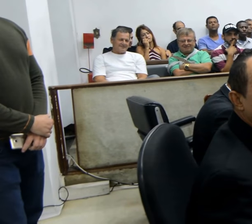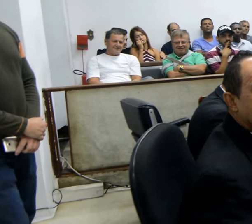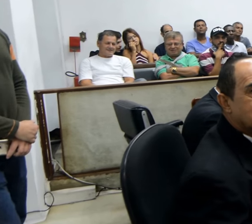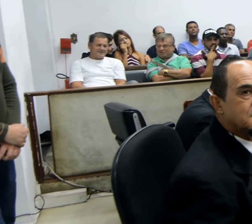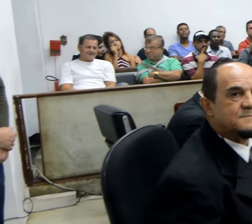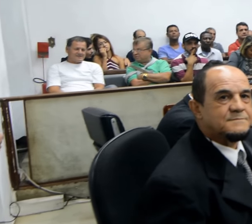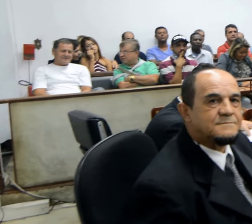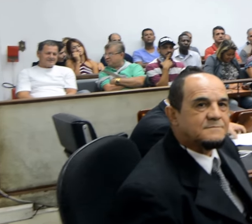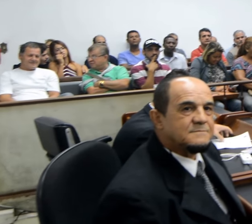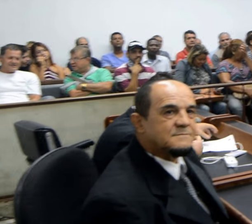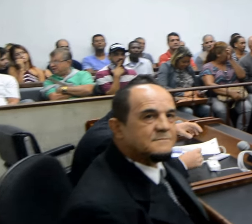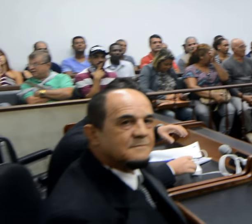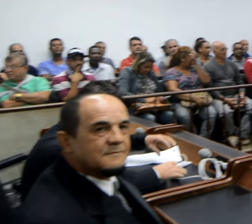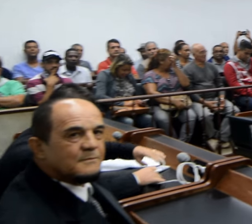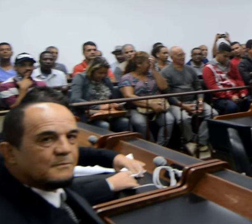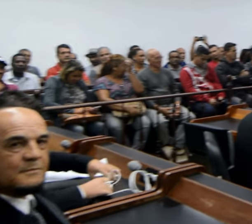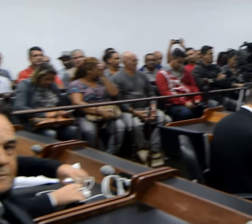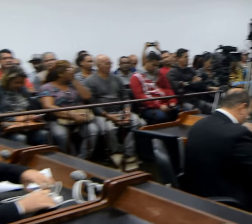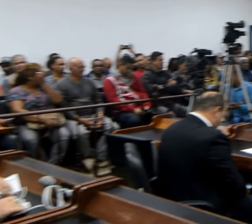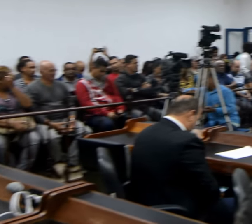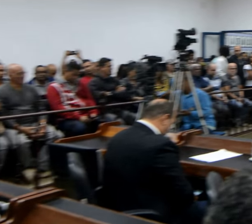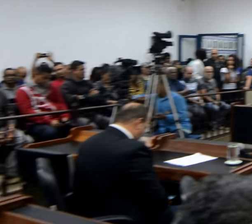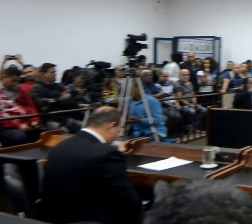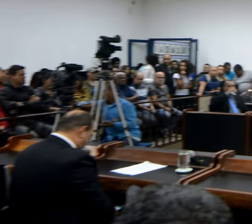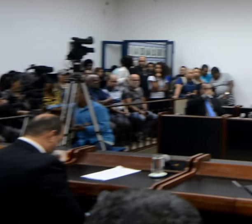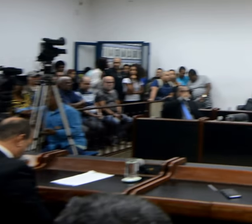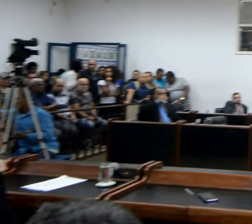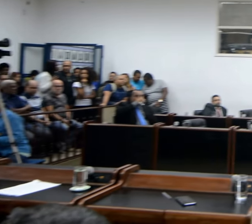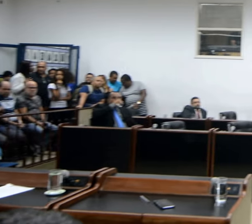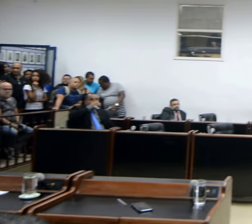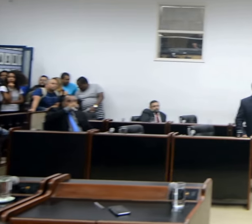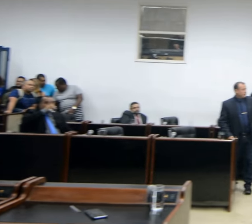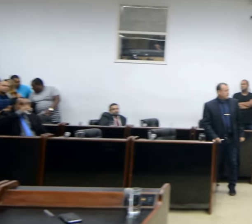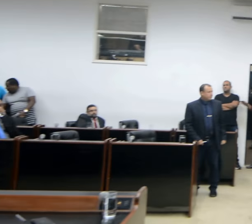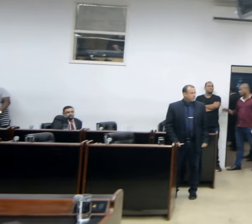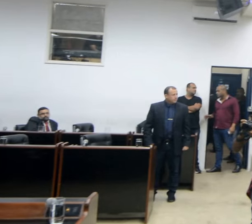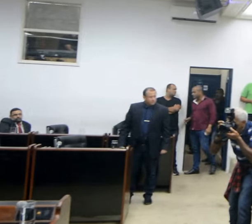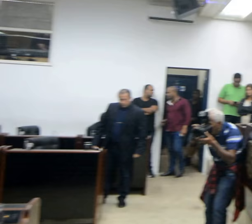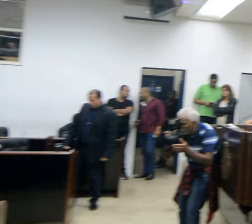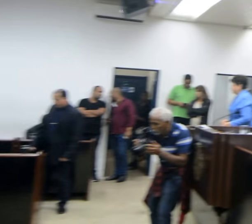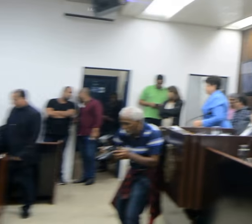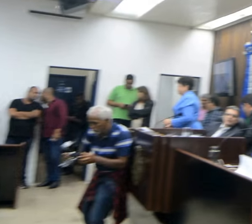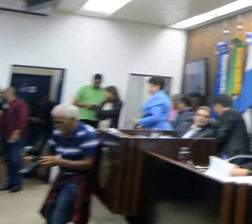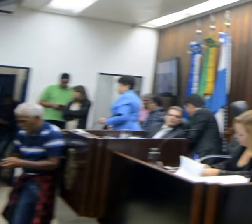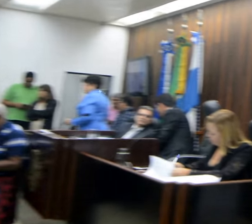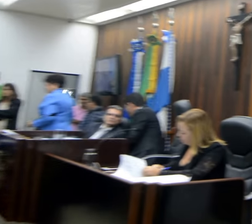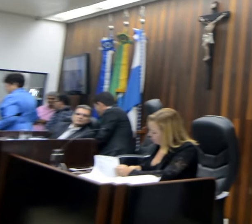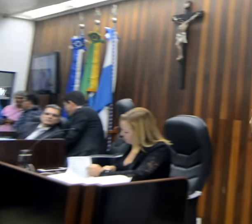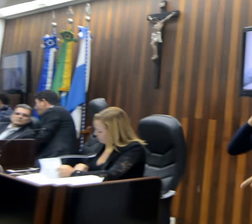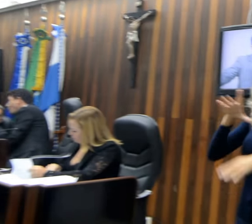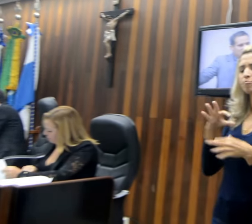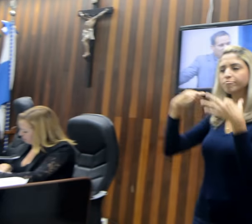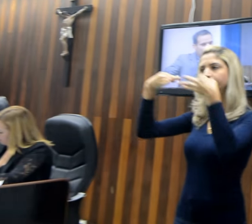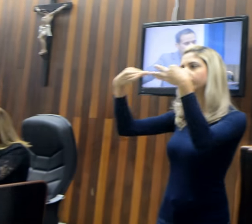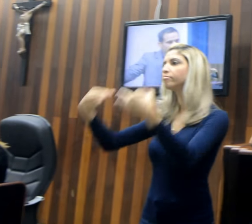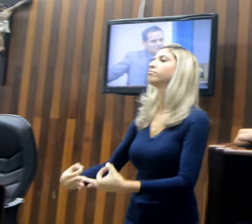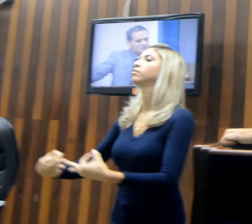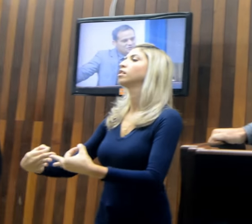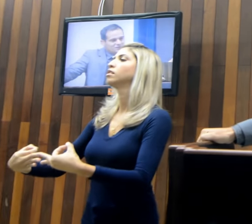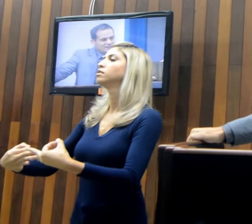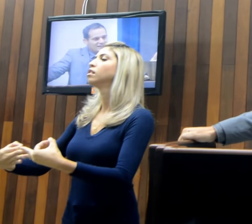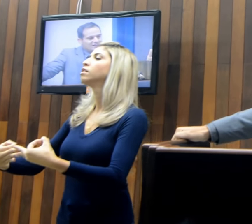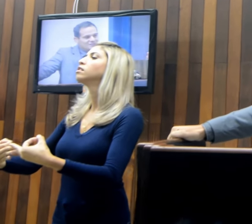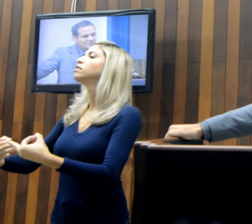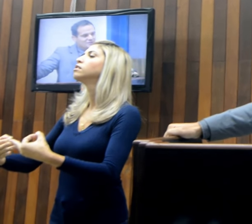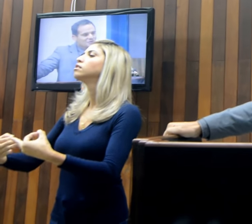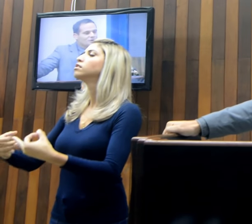do fiscalizador que quer representar a sociedade. E tenho certeza que o